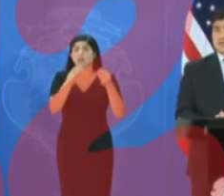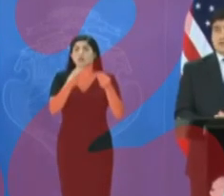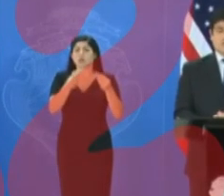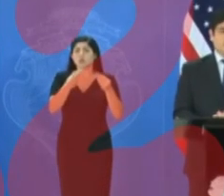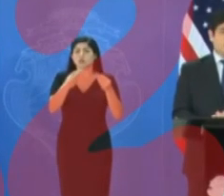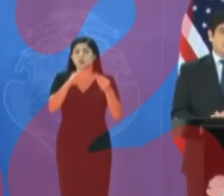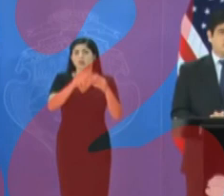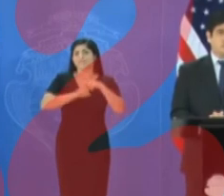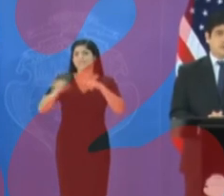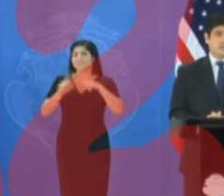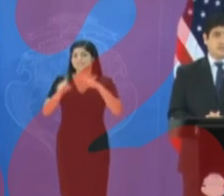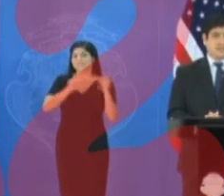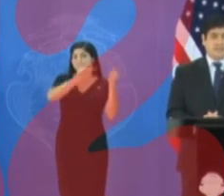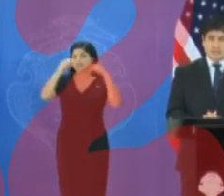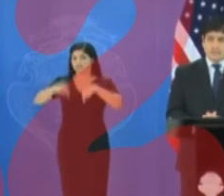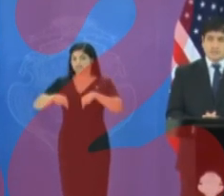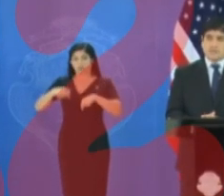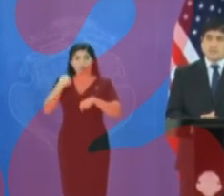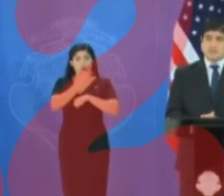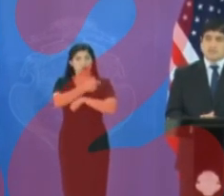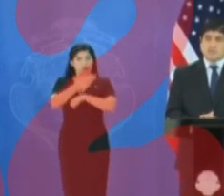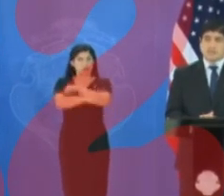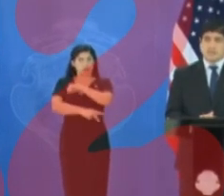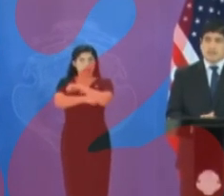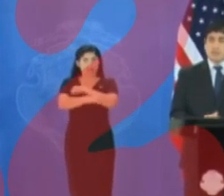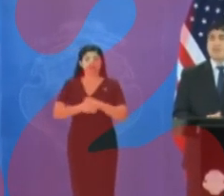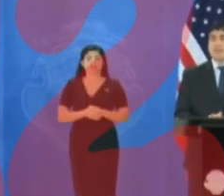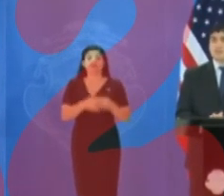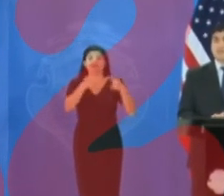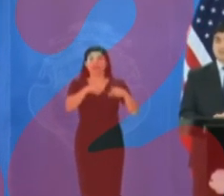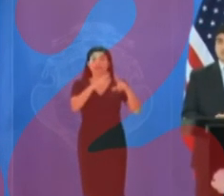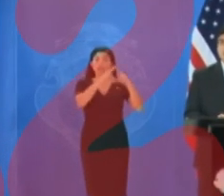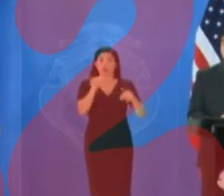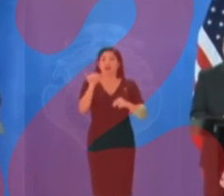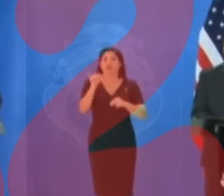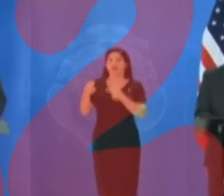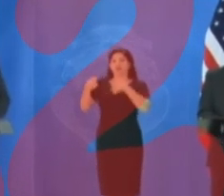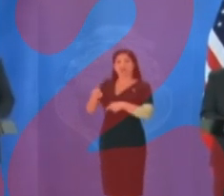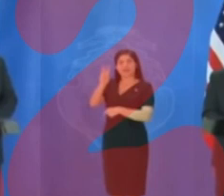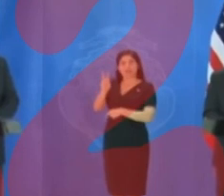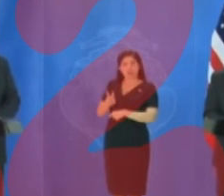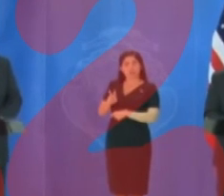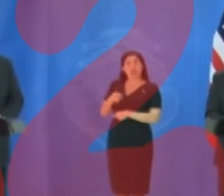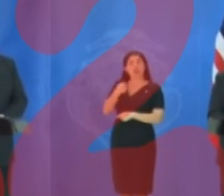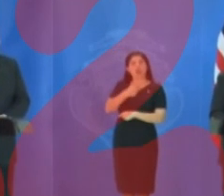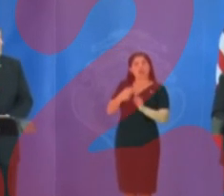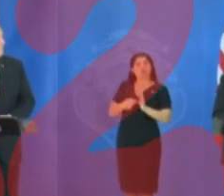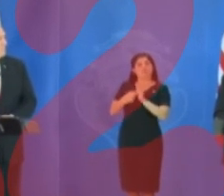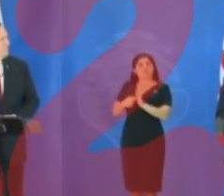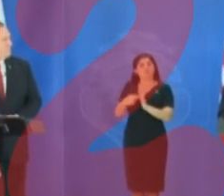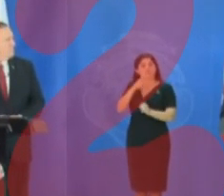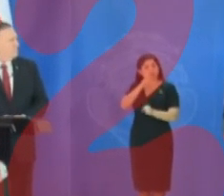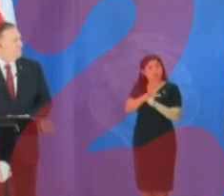que huir a nuestro país y tanto en el caso de Nicaragua como en el caso de Venezuela hemos mostrado nuestro compromiso para